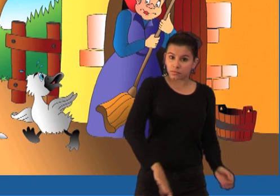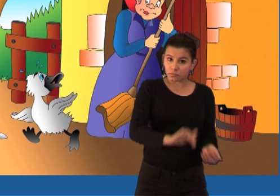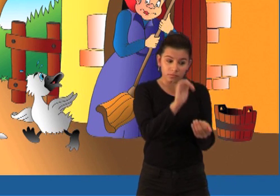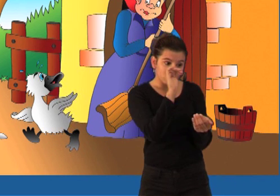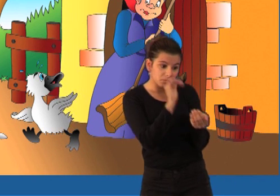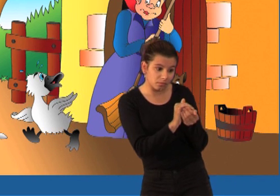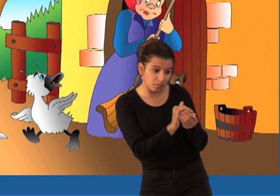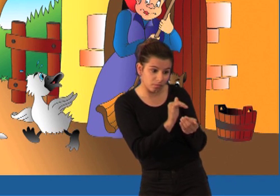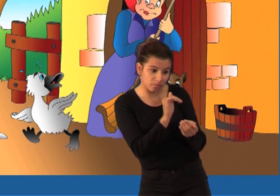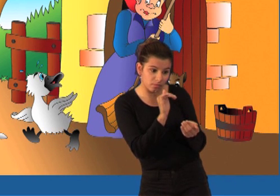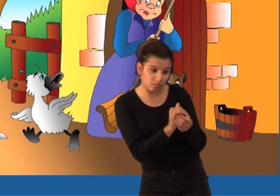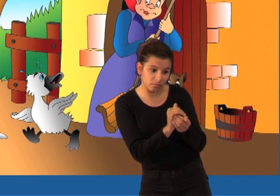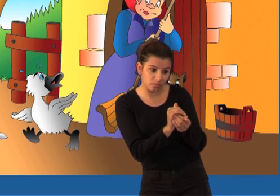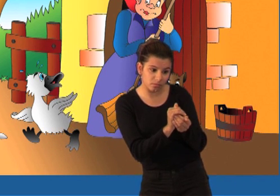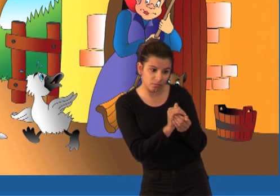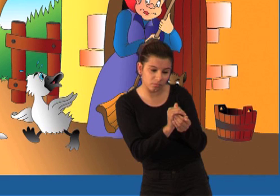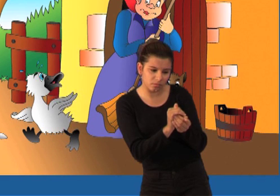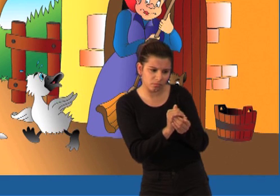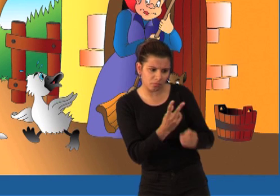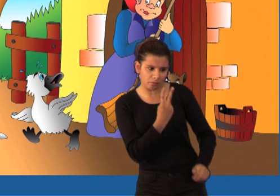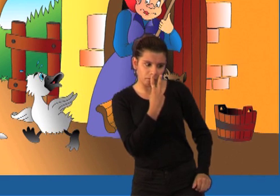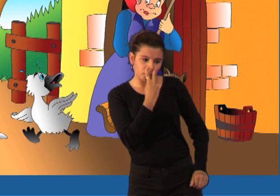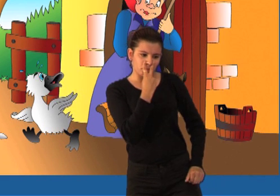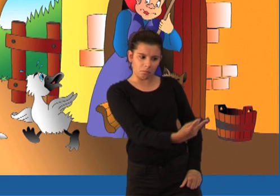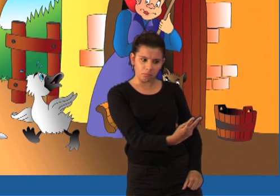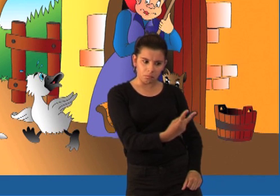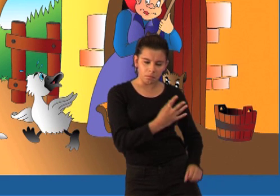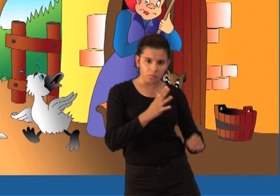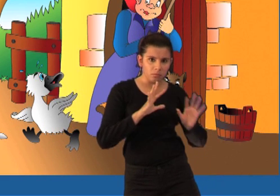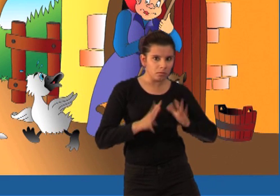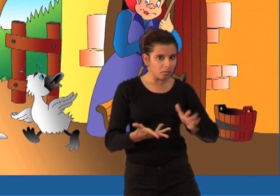No, kako pače nije snijelo jaje, potjera ga iz kuće.